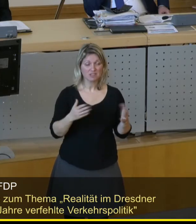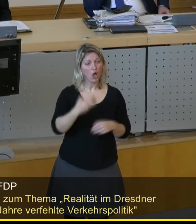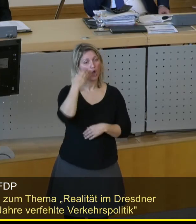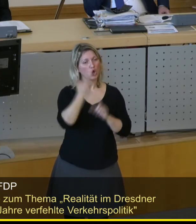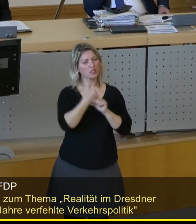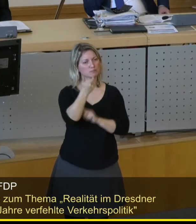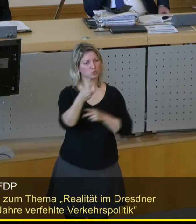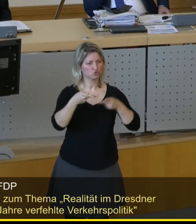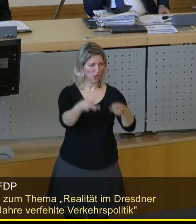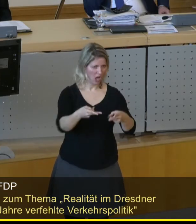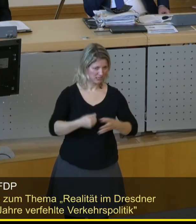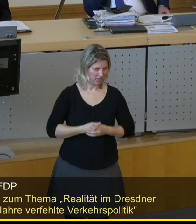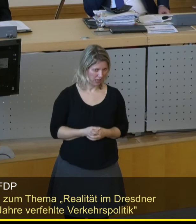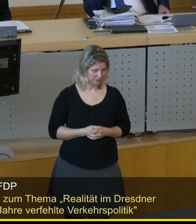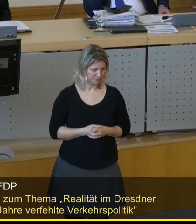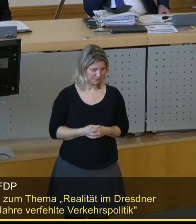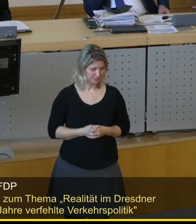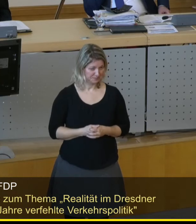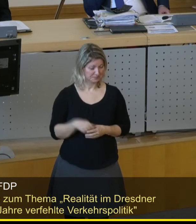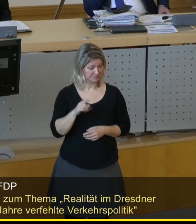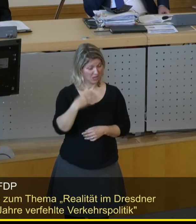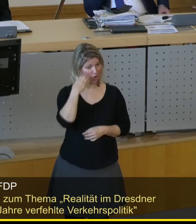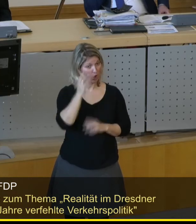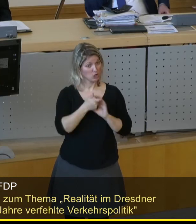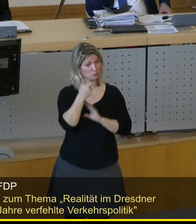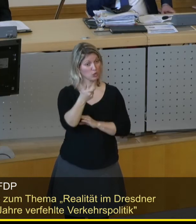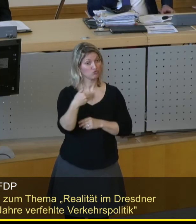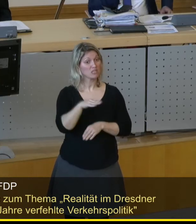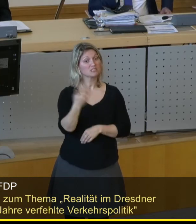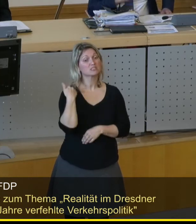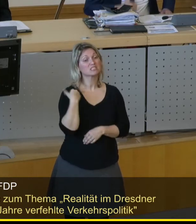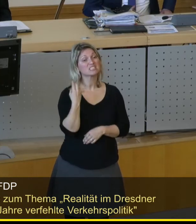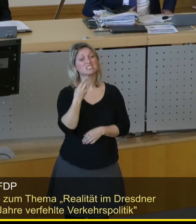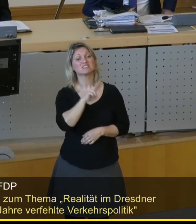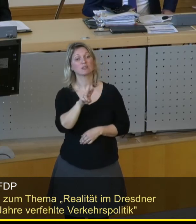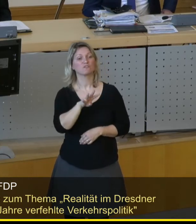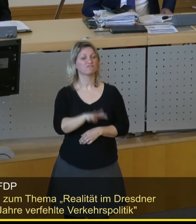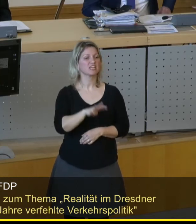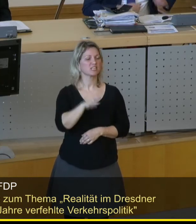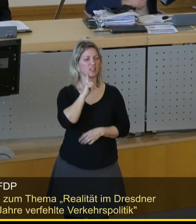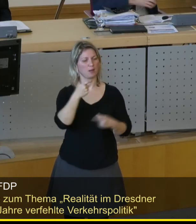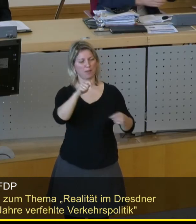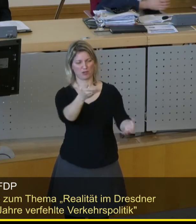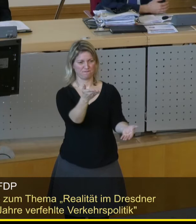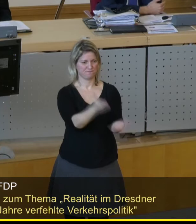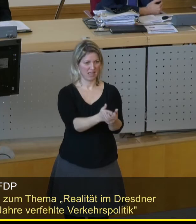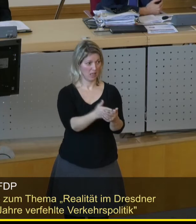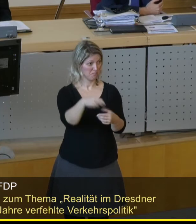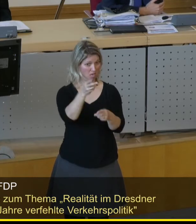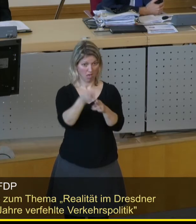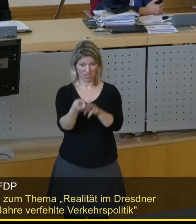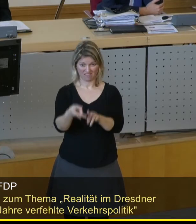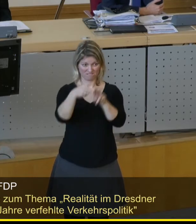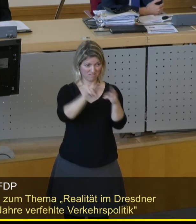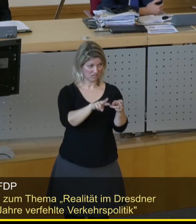Straße. Die Königsbrücker Straße war baufertig im Jahr 2014. Dann gab es einen Mehrheitswechsel. Sie haben das